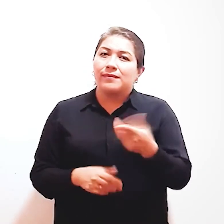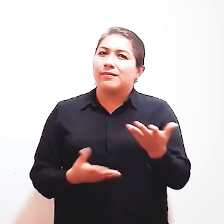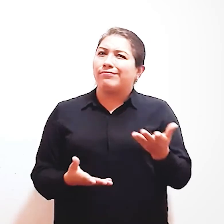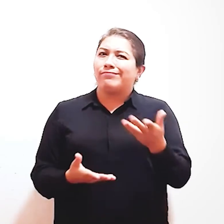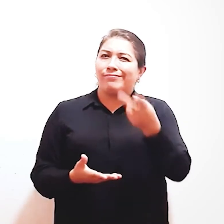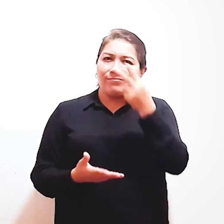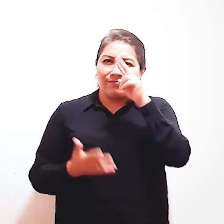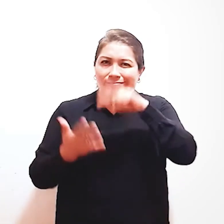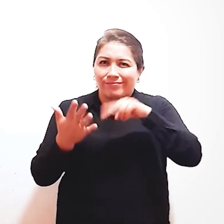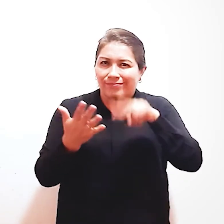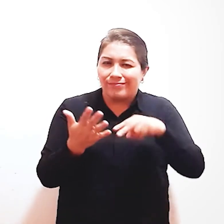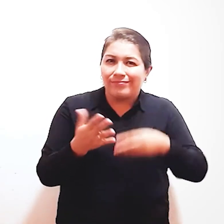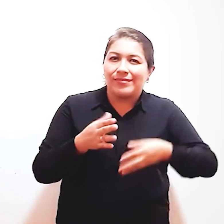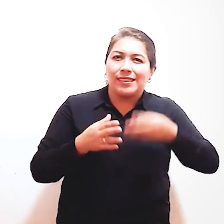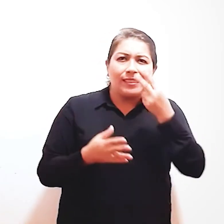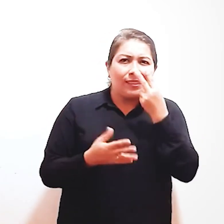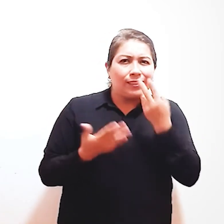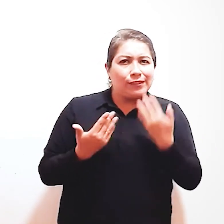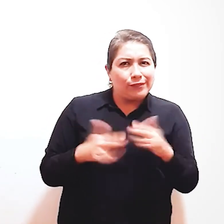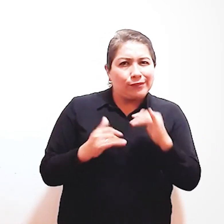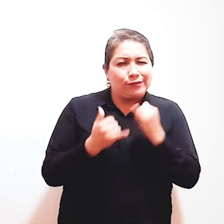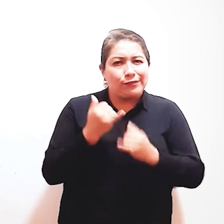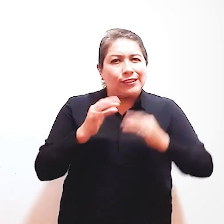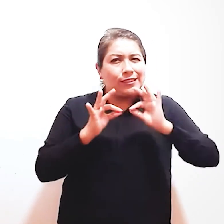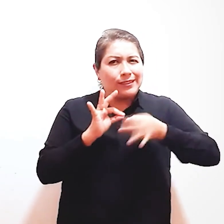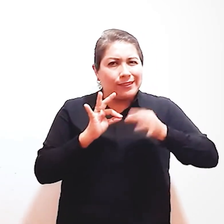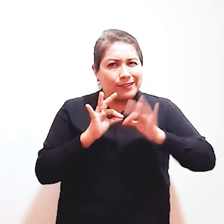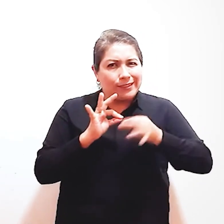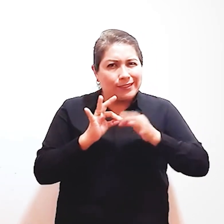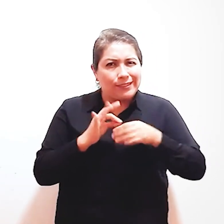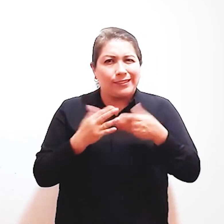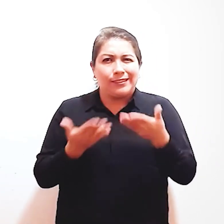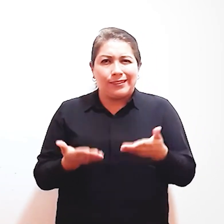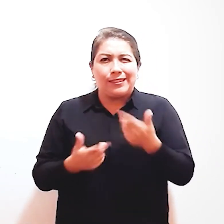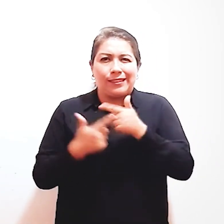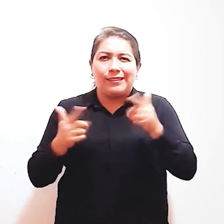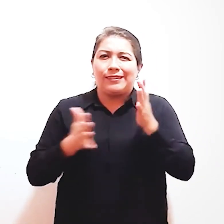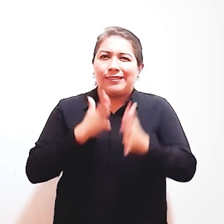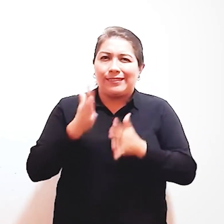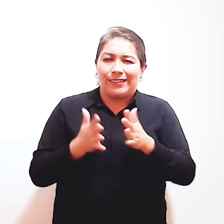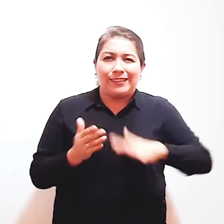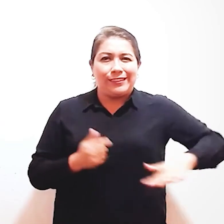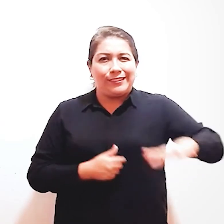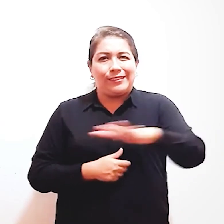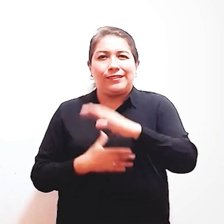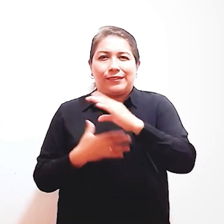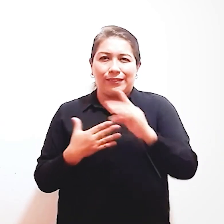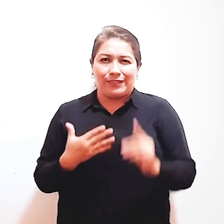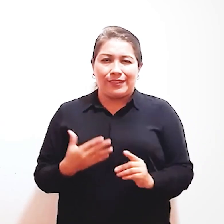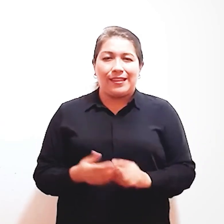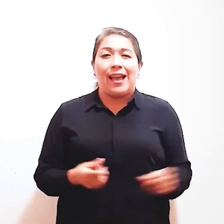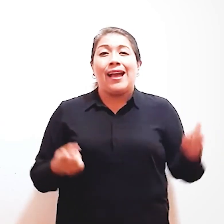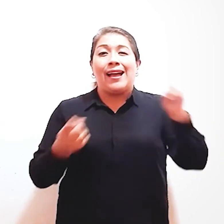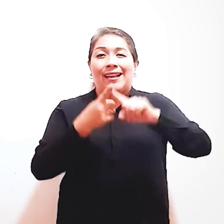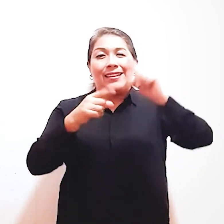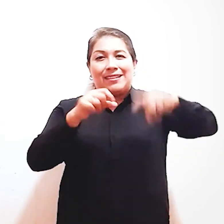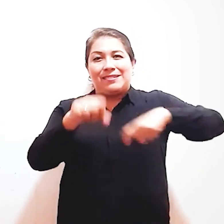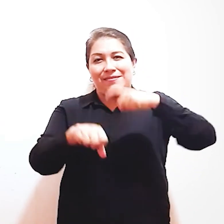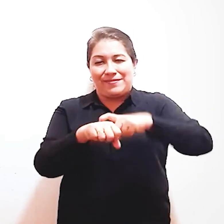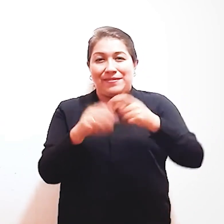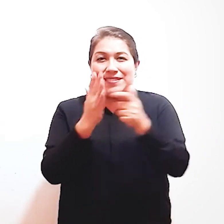Hasta el final De la versión En audiodescripción Con intérprete En lengua de señas De la revista Institucional Somos CONADIS